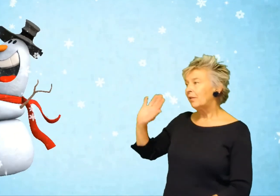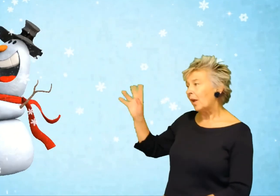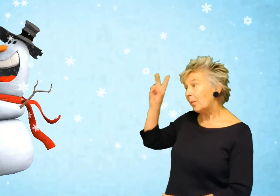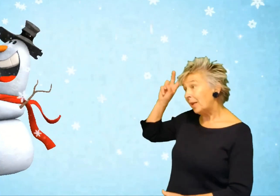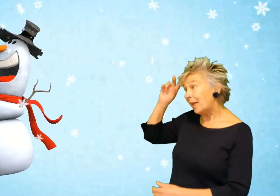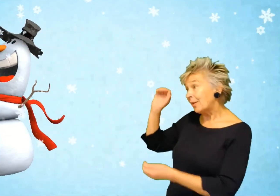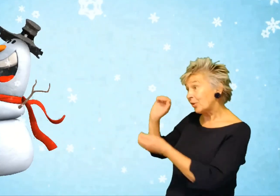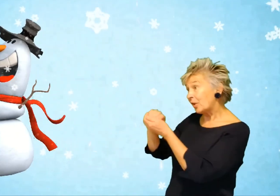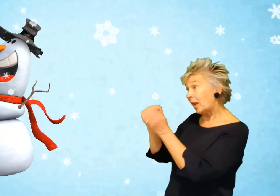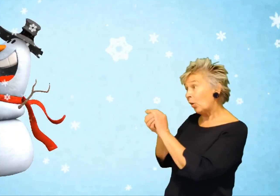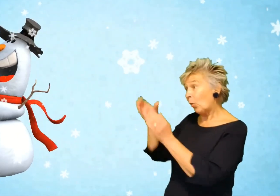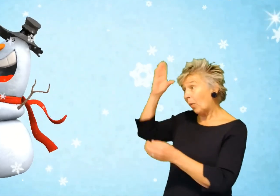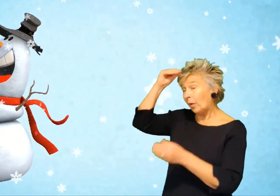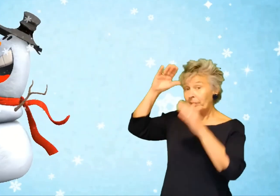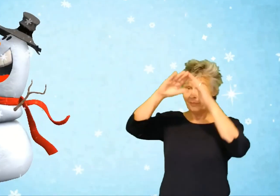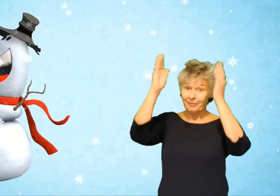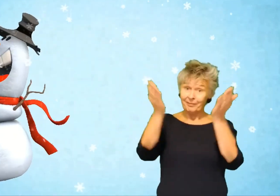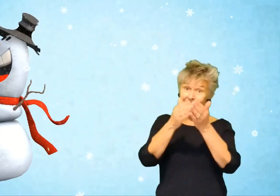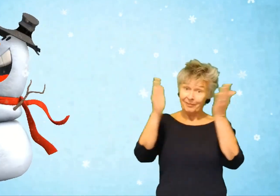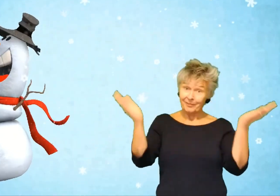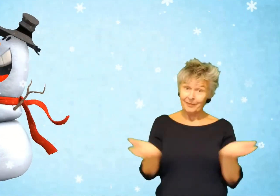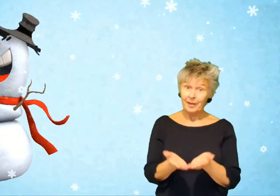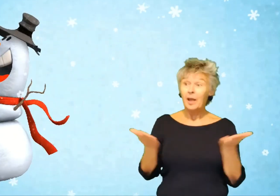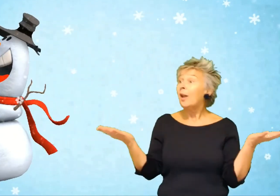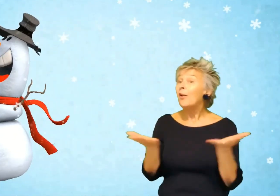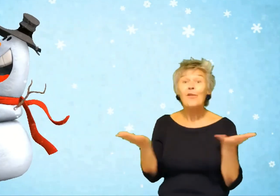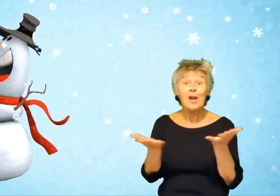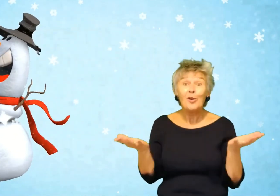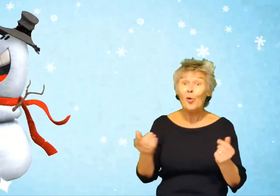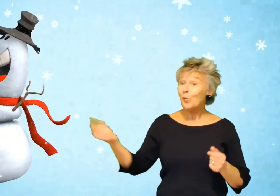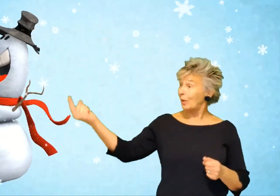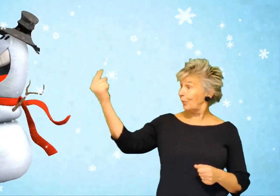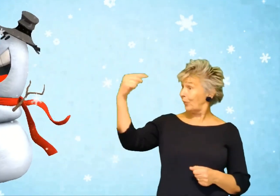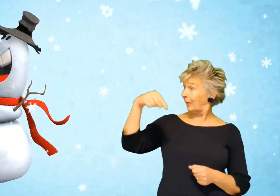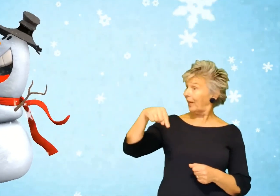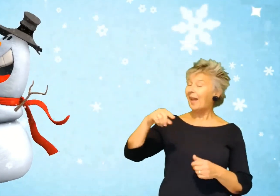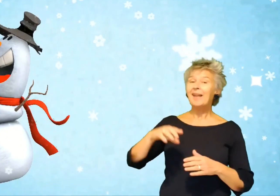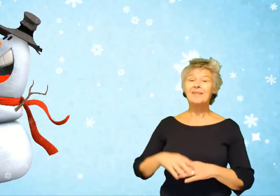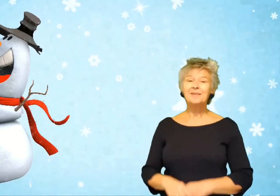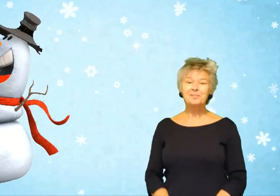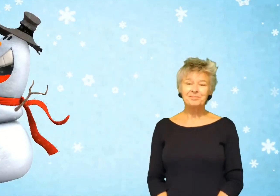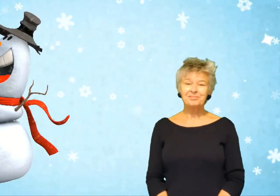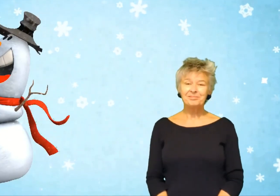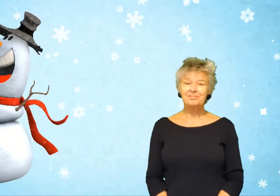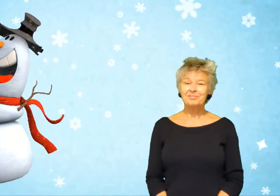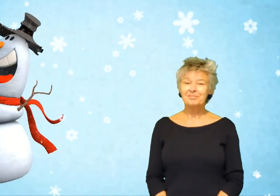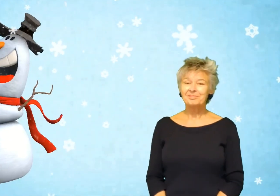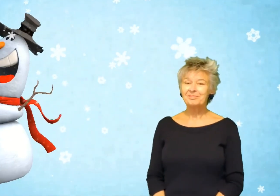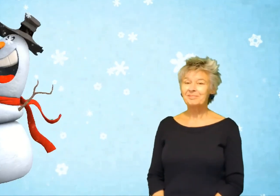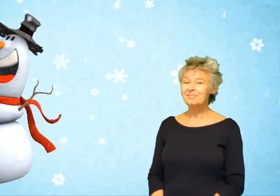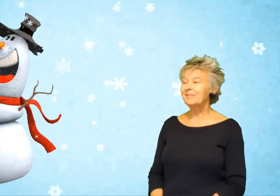Dag, meneer, de sneeuwman. Waar kom je vandaan?